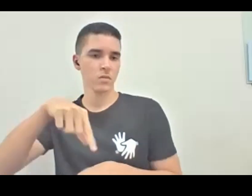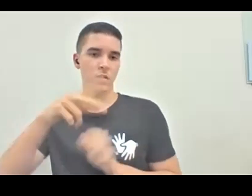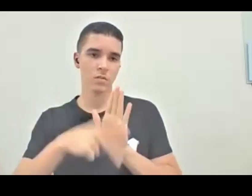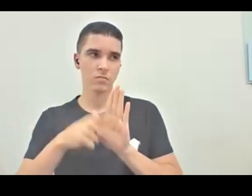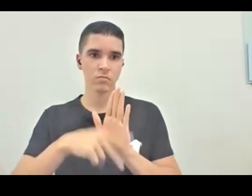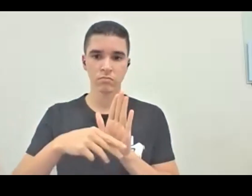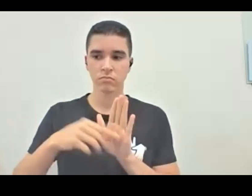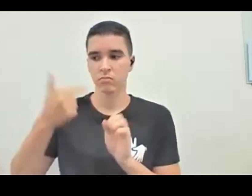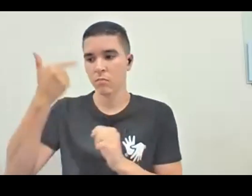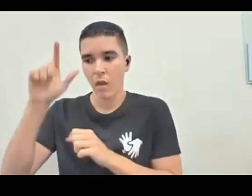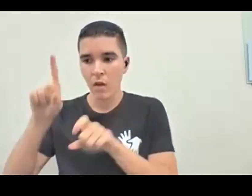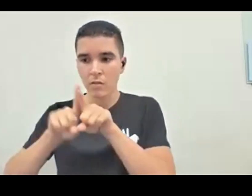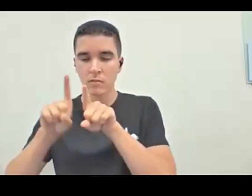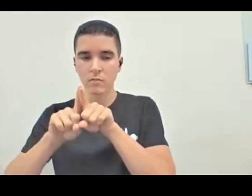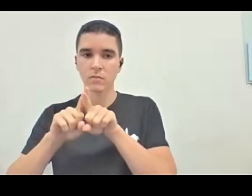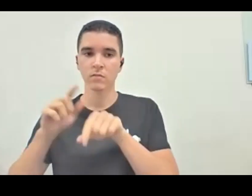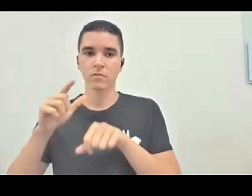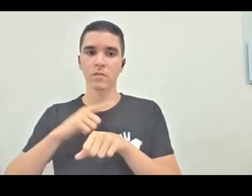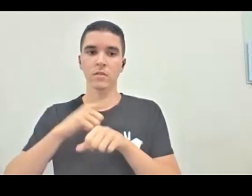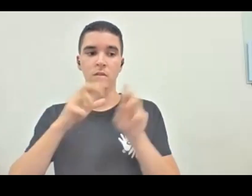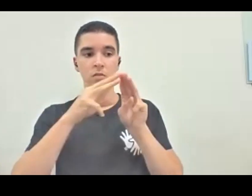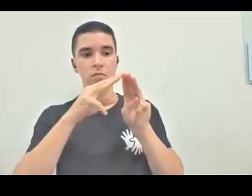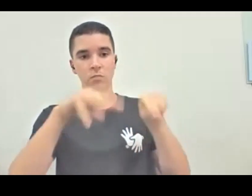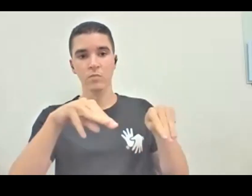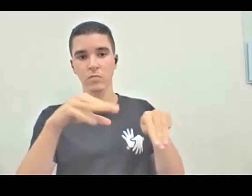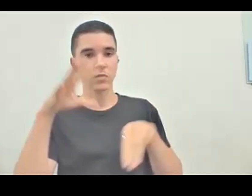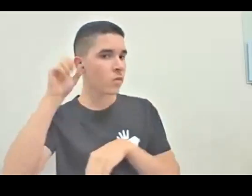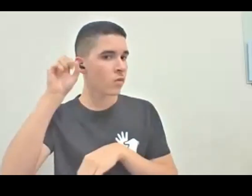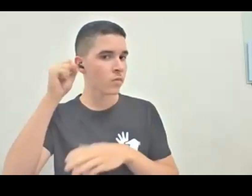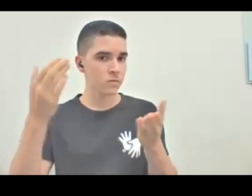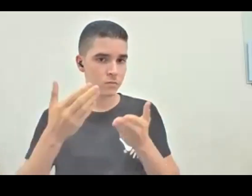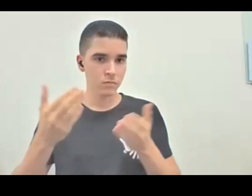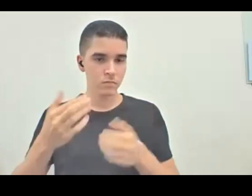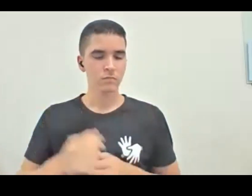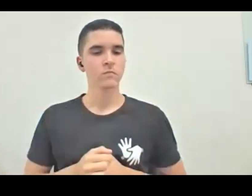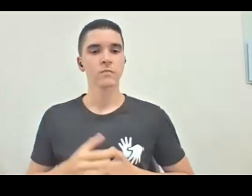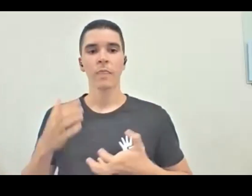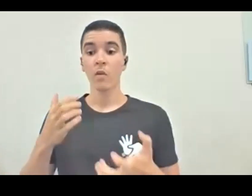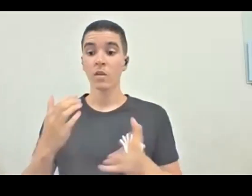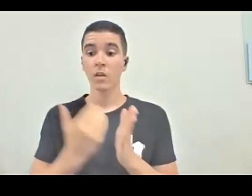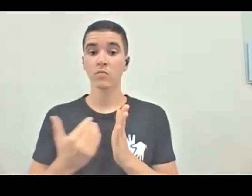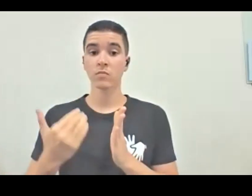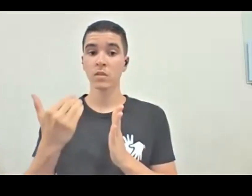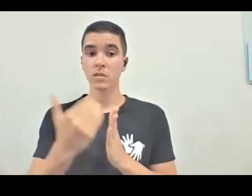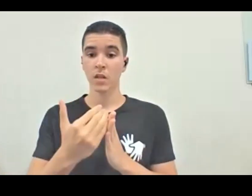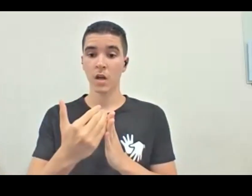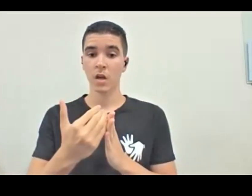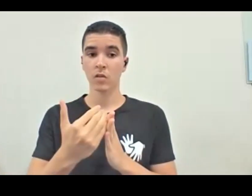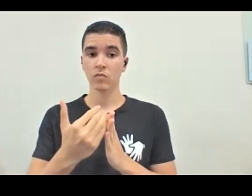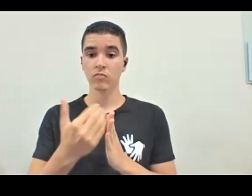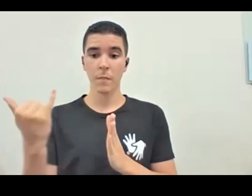já que tantos museus também estão nos ouvindo. Eu queria polemizar um pouco essa questão que ela está trazendo de ter uma pessoa